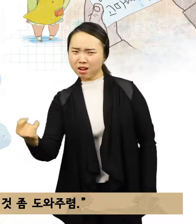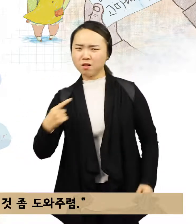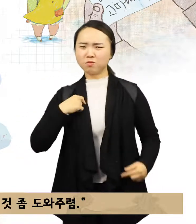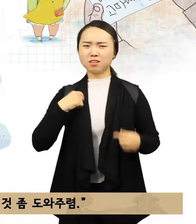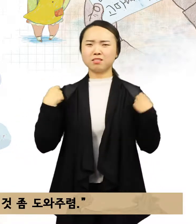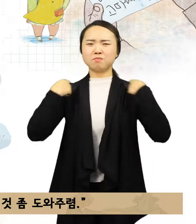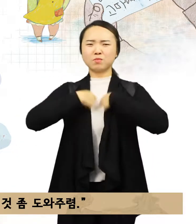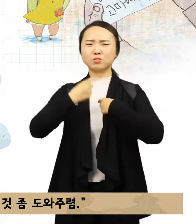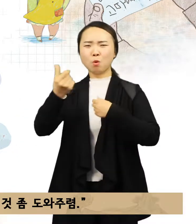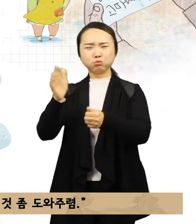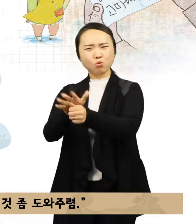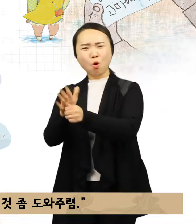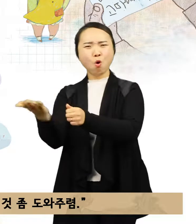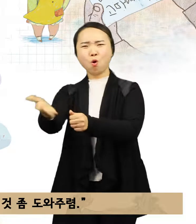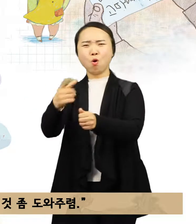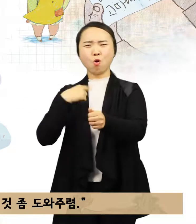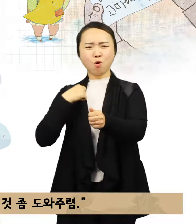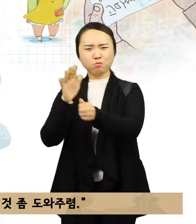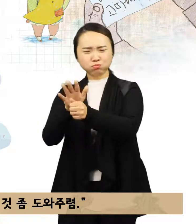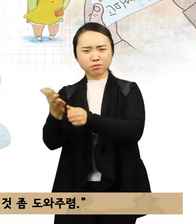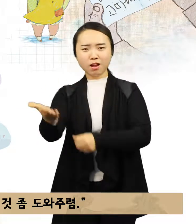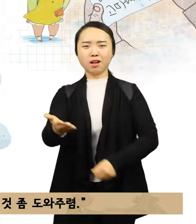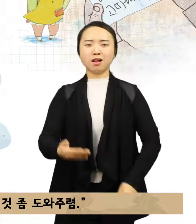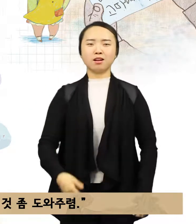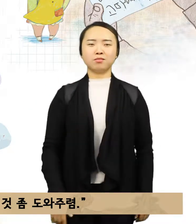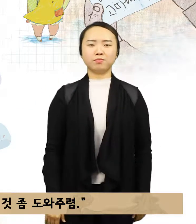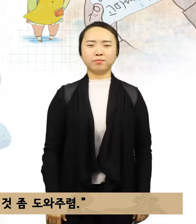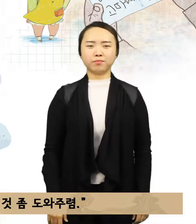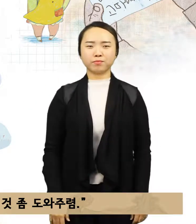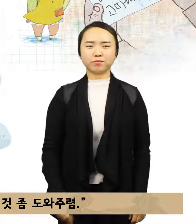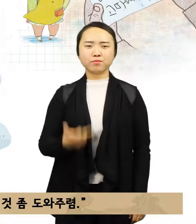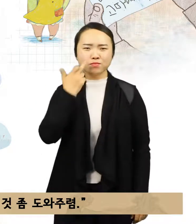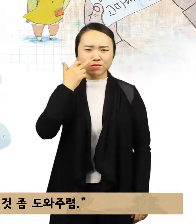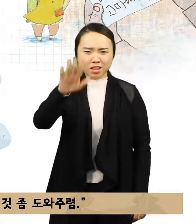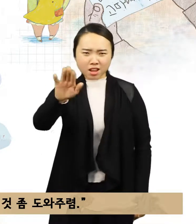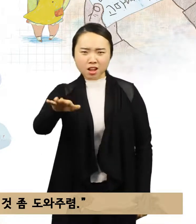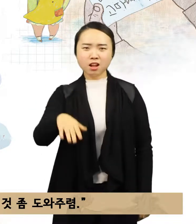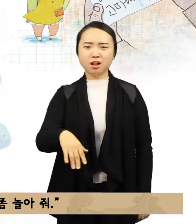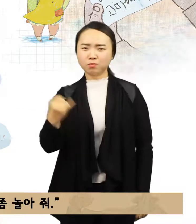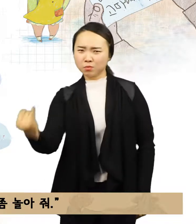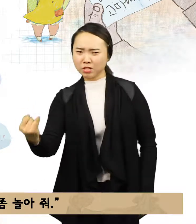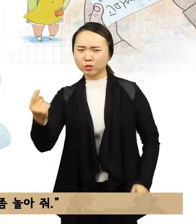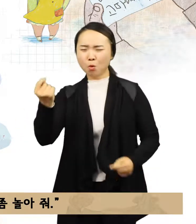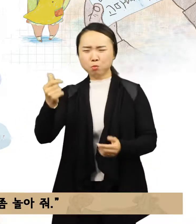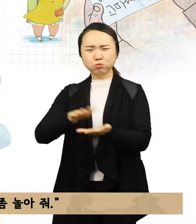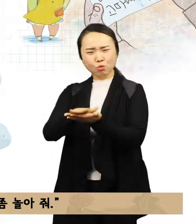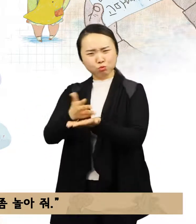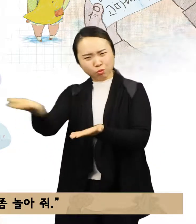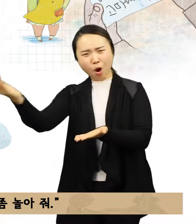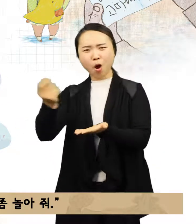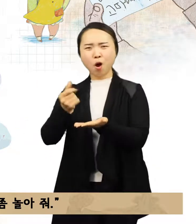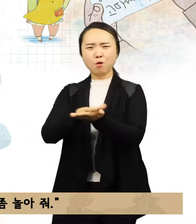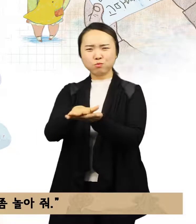지우야, 동생 옷 입는 것 좀 도와주렴. 지우야, 연우랑 좀 놀아줘.